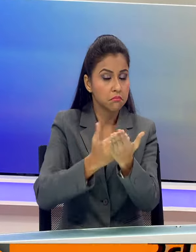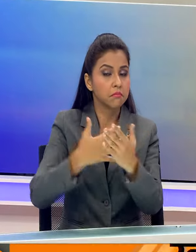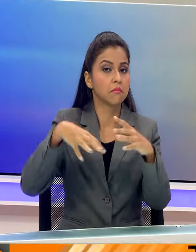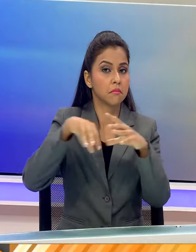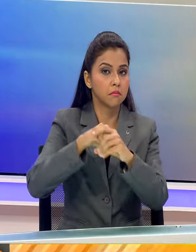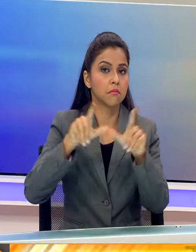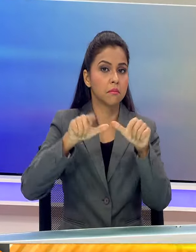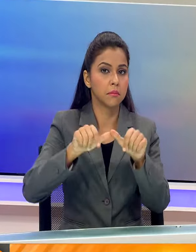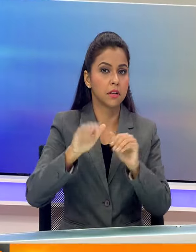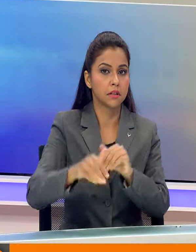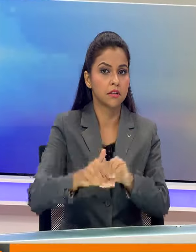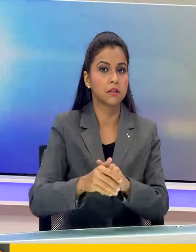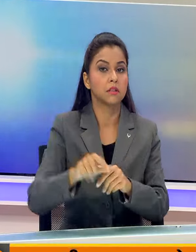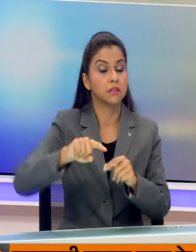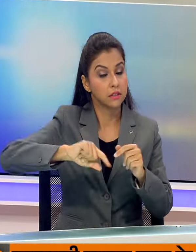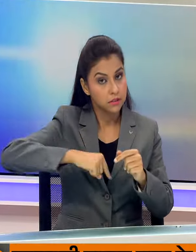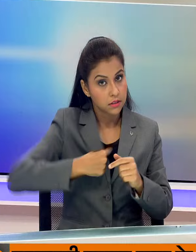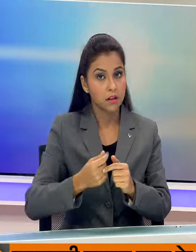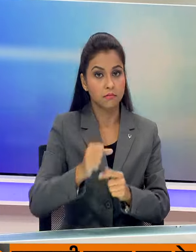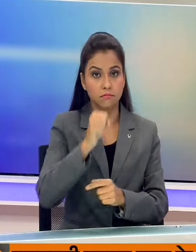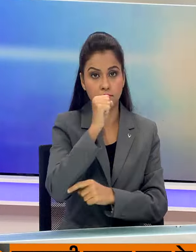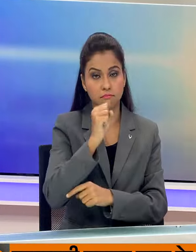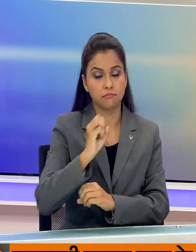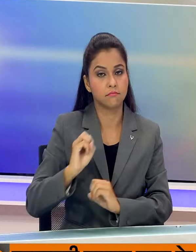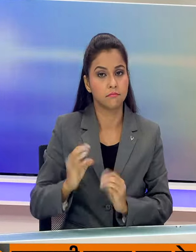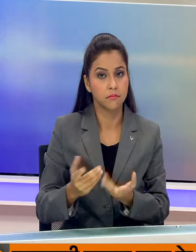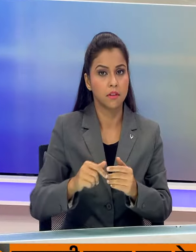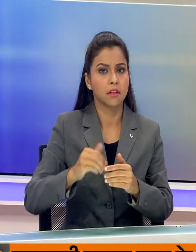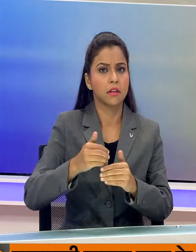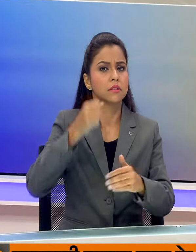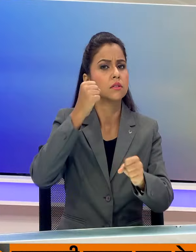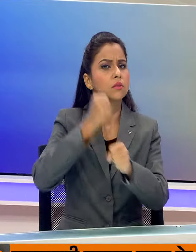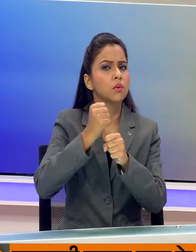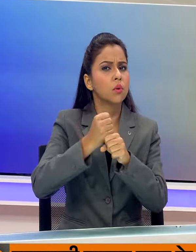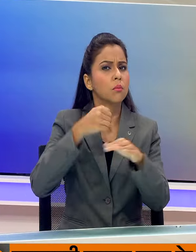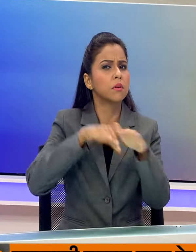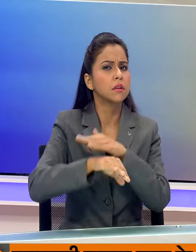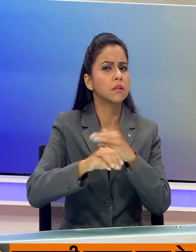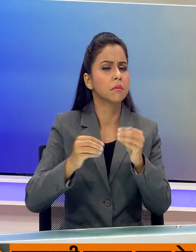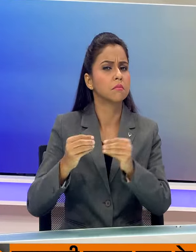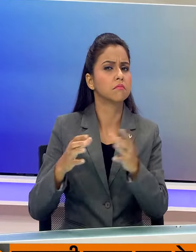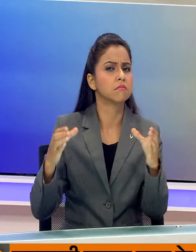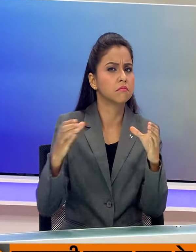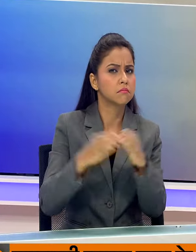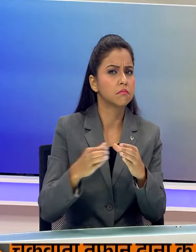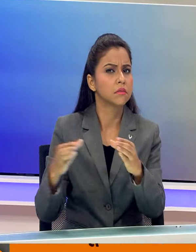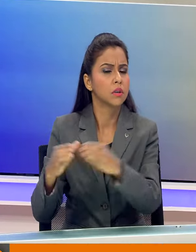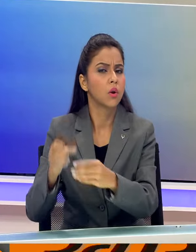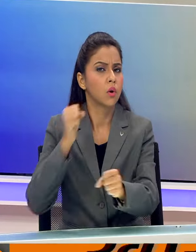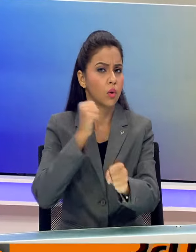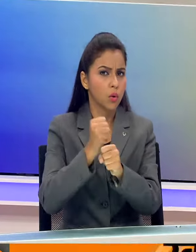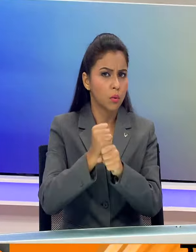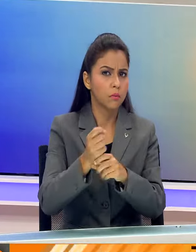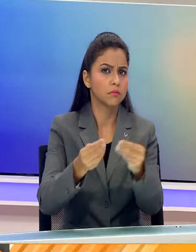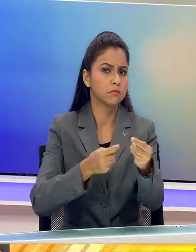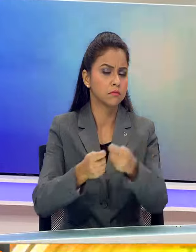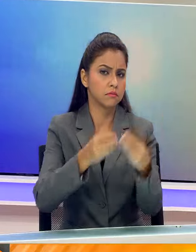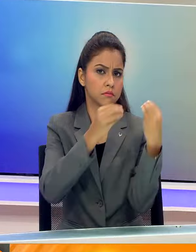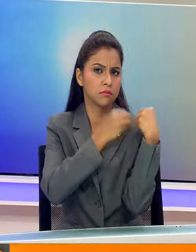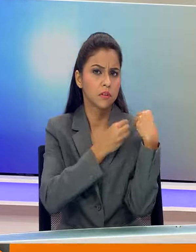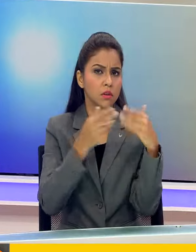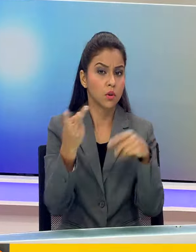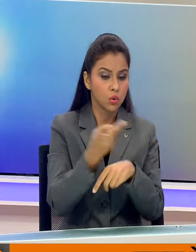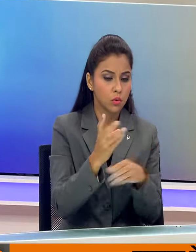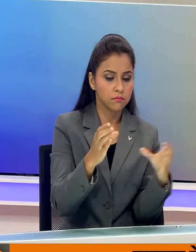की बैठक की सहा ध्यक्षता करेंगे अंतर सरकारी परामर्ष सम्हू सरकारी व्यवस्था है जिसके अंतरगत